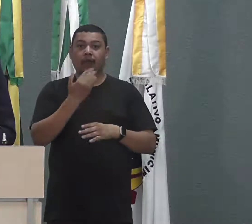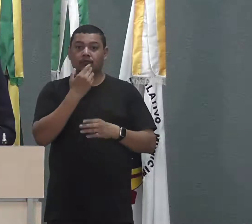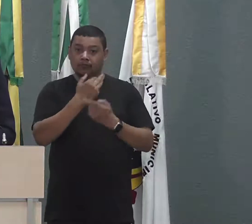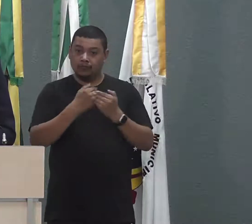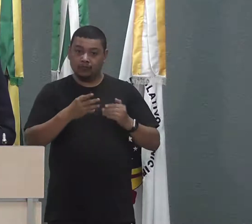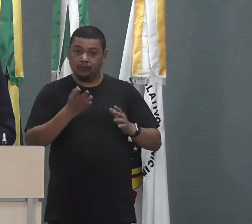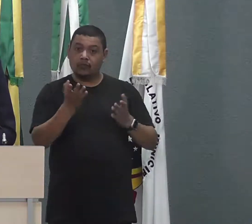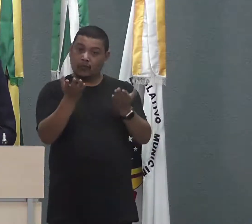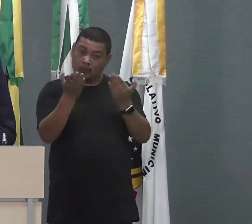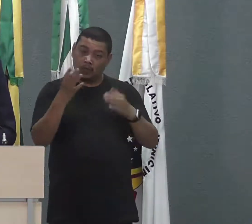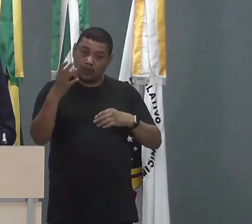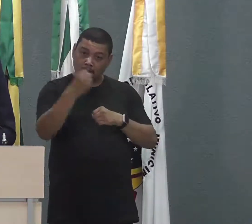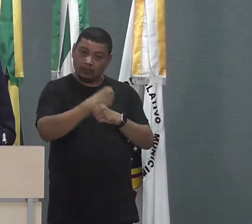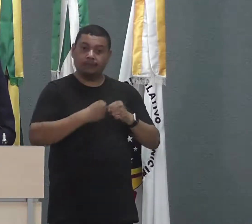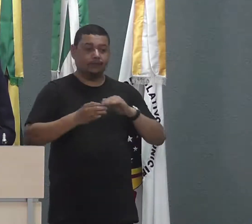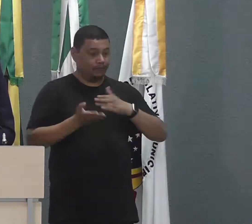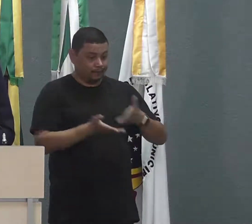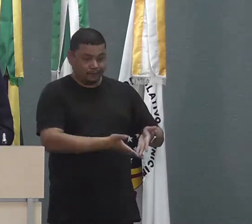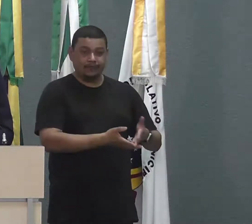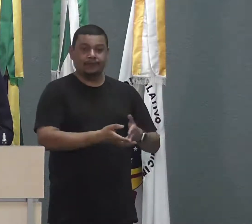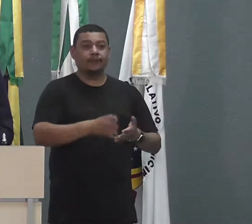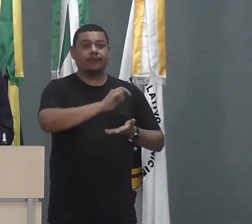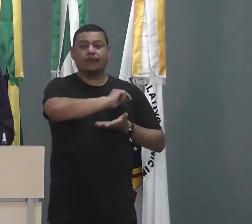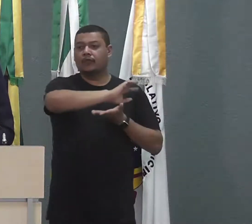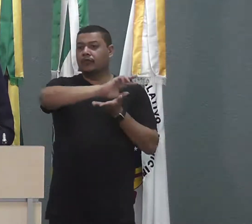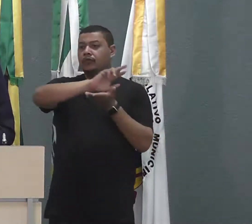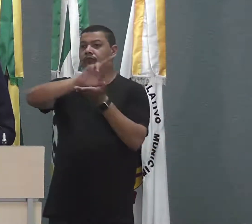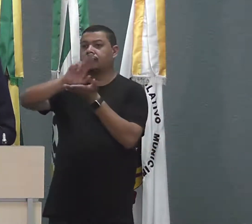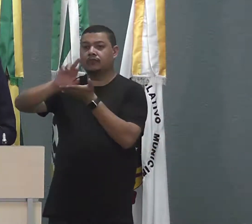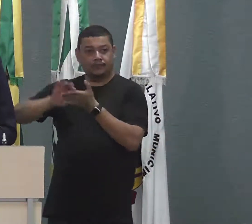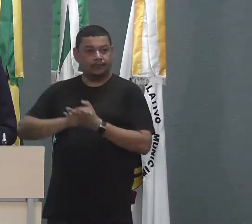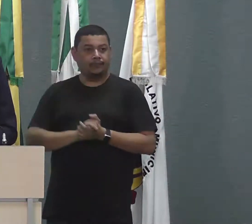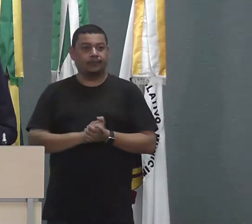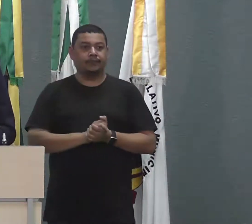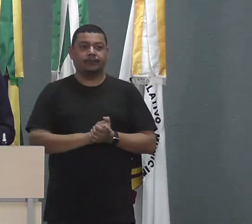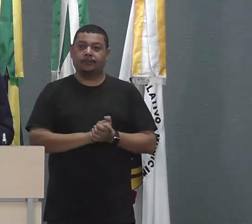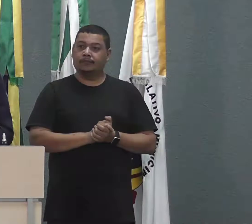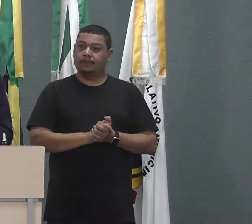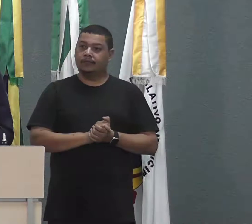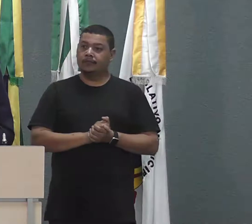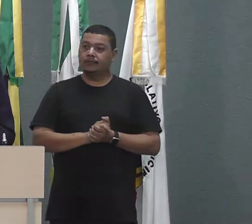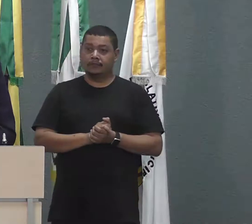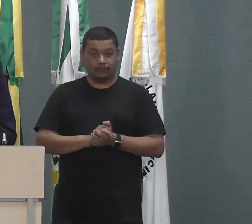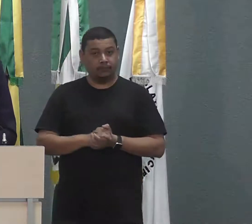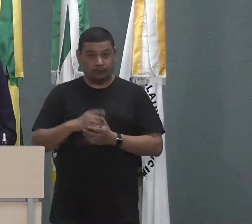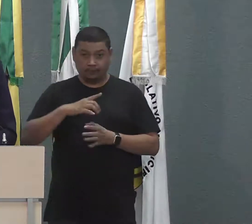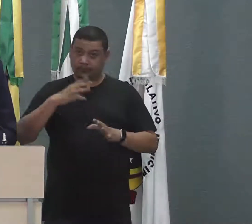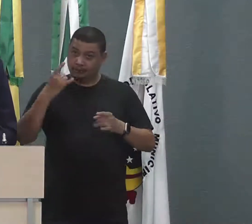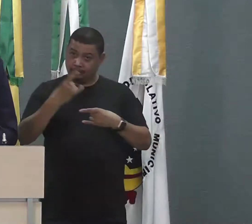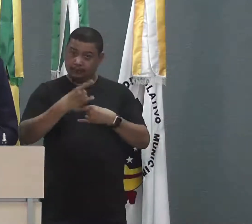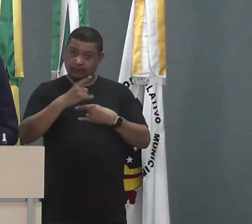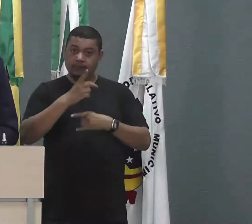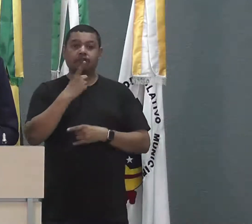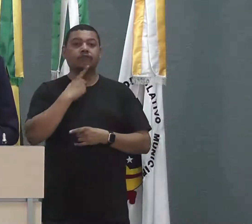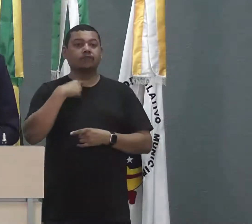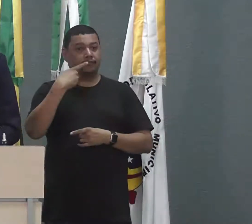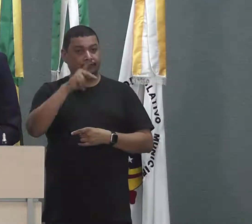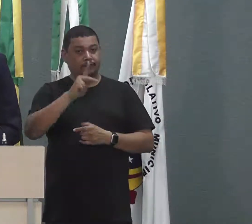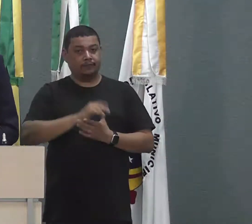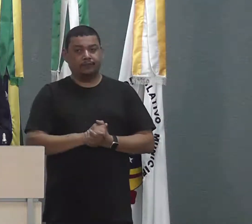recardaram vários, vários quilos de alimento. E com essa iniciativa de vocês,